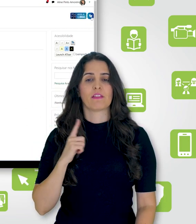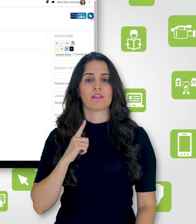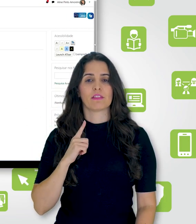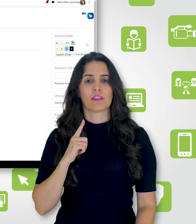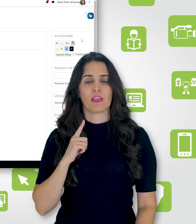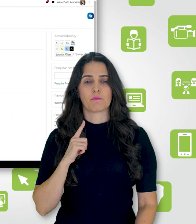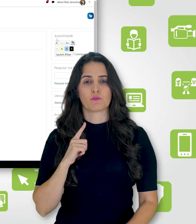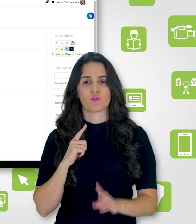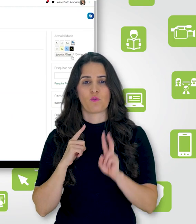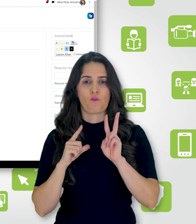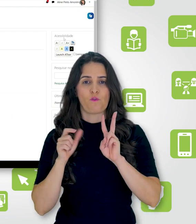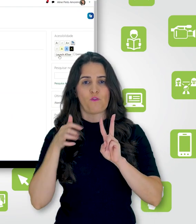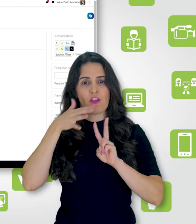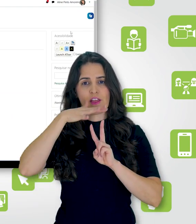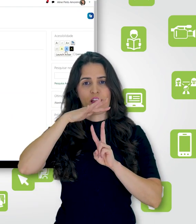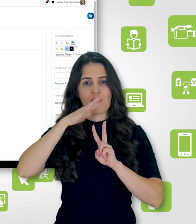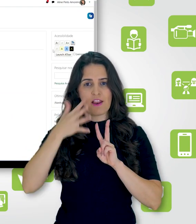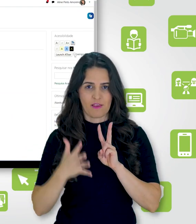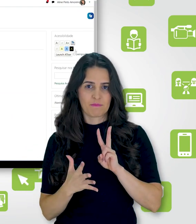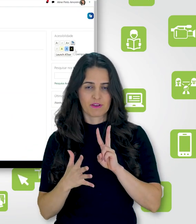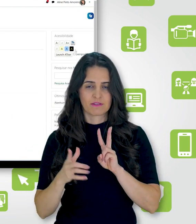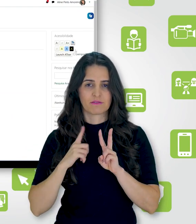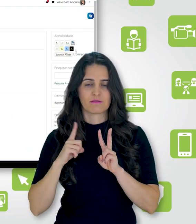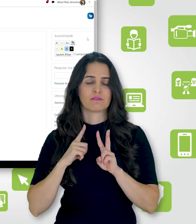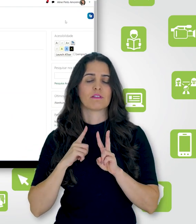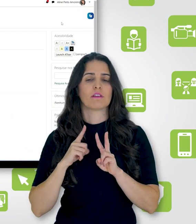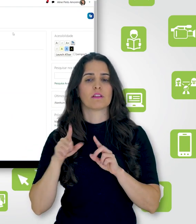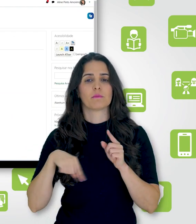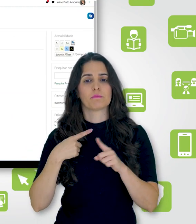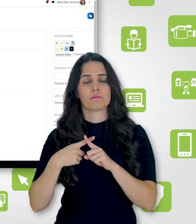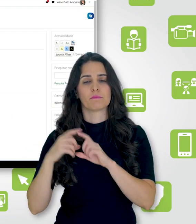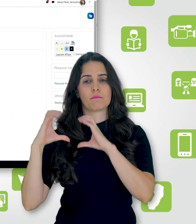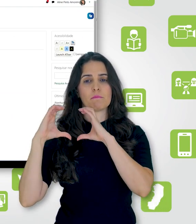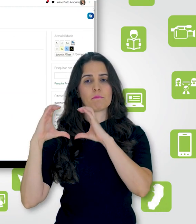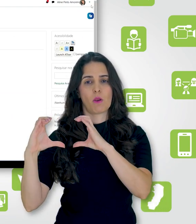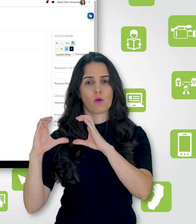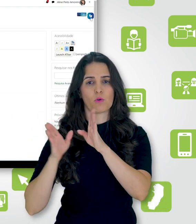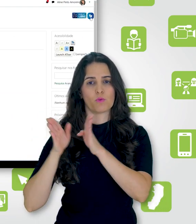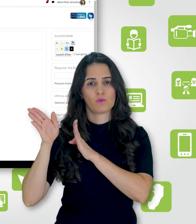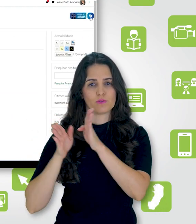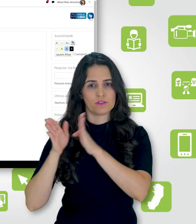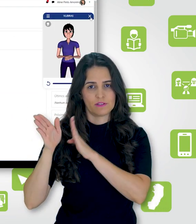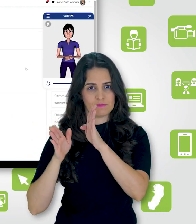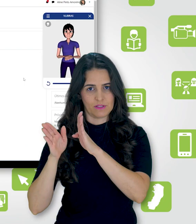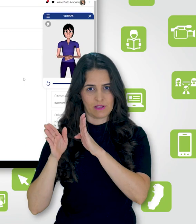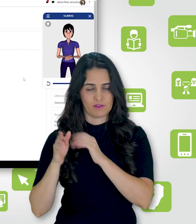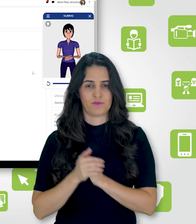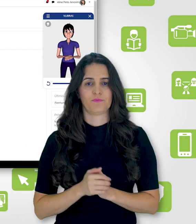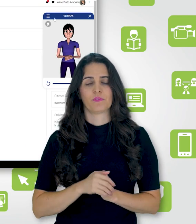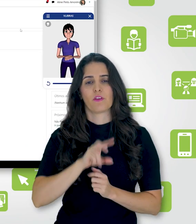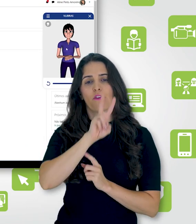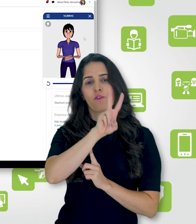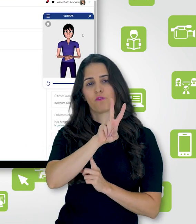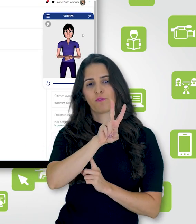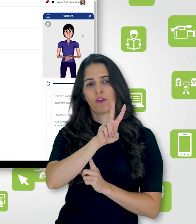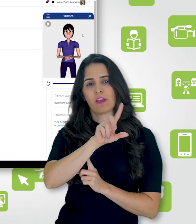e temos o bloco de acessibilidade. Vamos começar pelo Vlibras. Ao acessar o